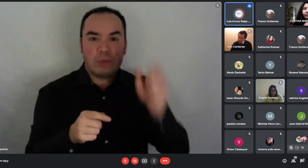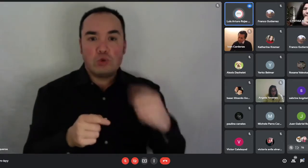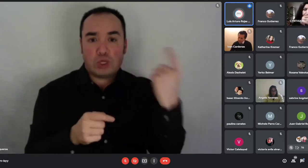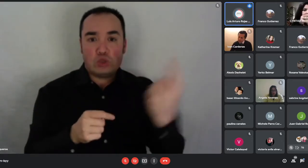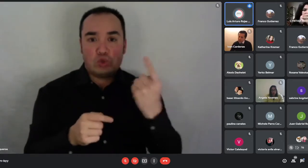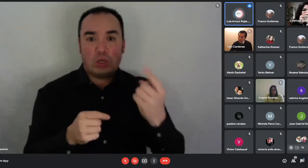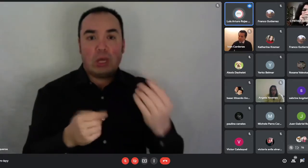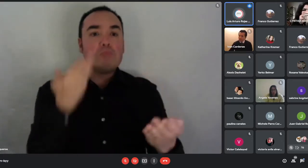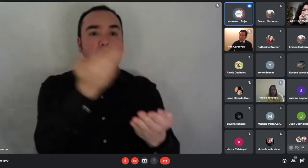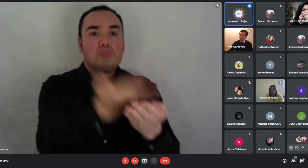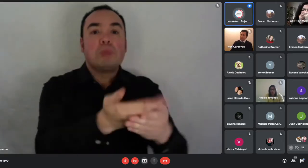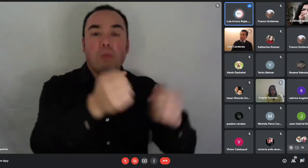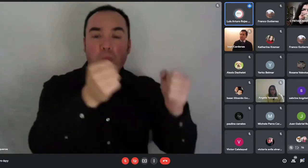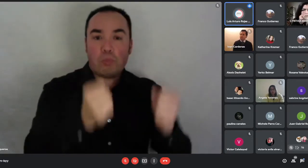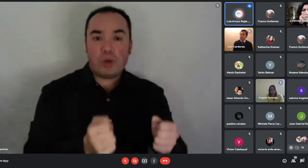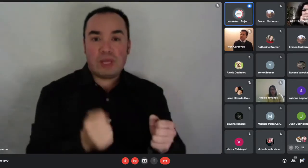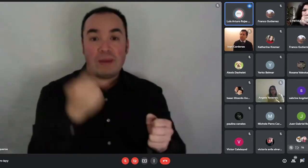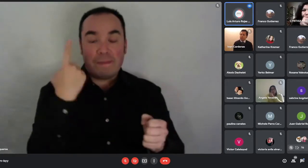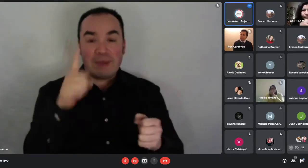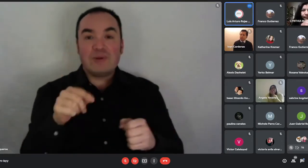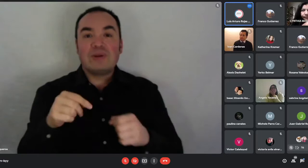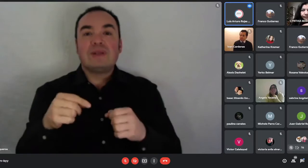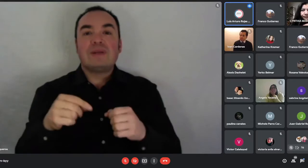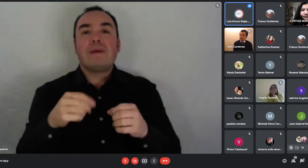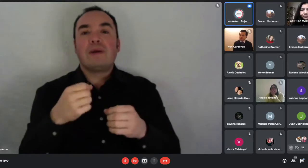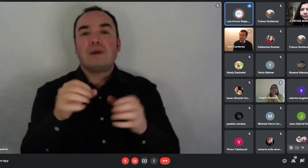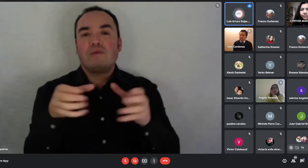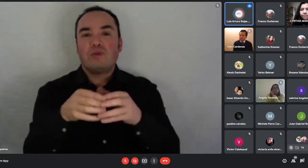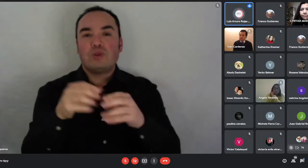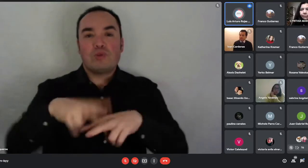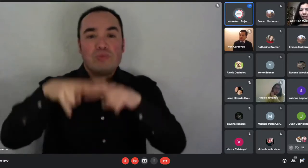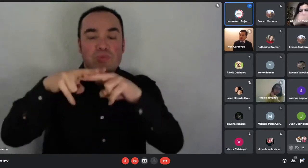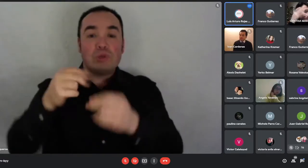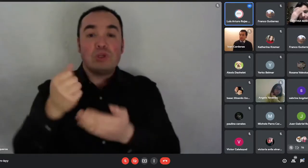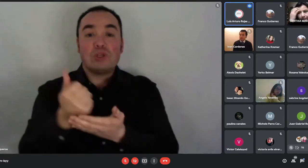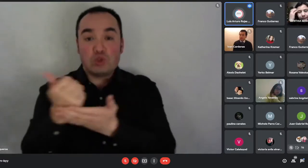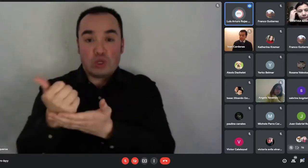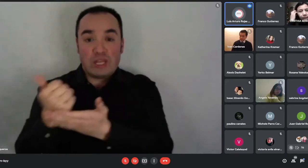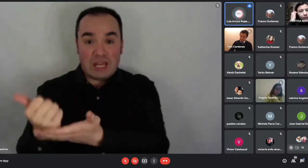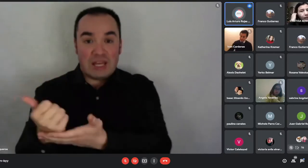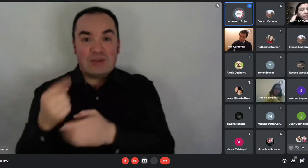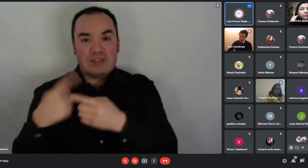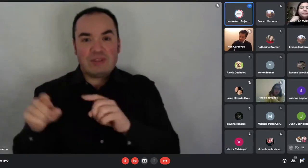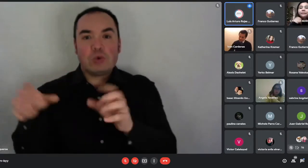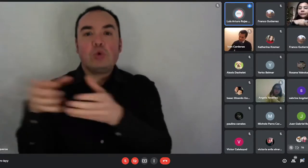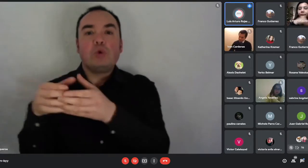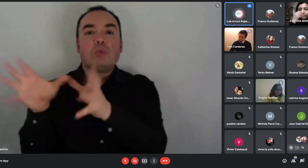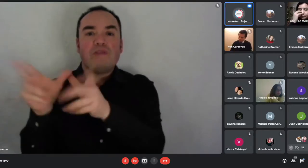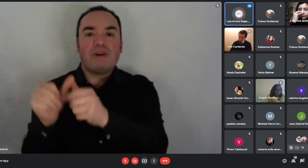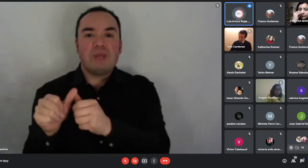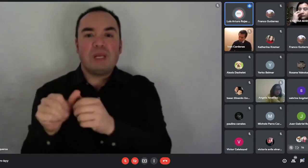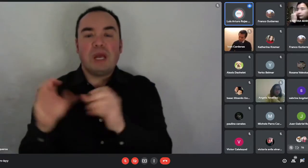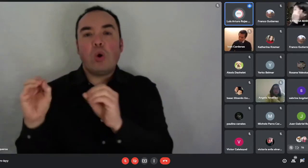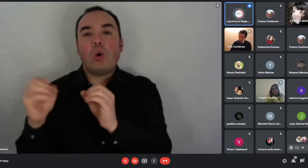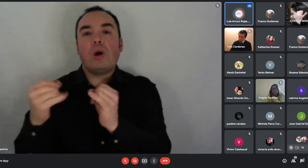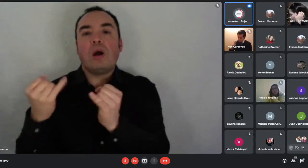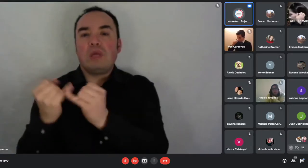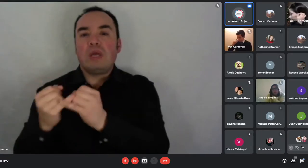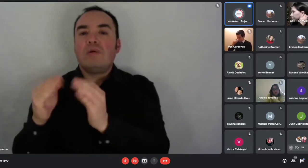dentro de su grupo familiar. Sin embargo, el fondo solidario permite postular unipersonalmente en cinco